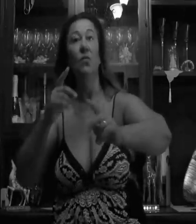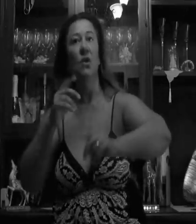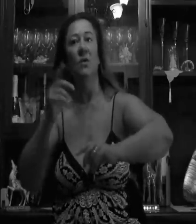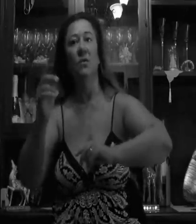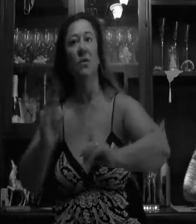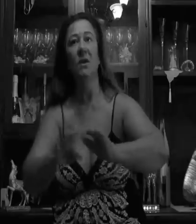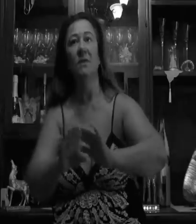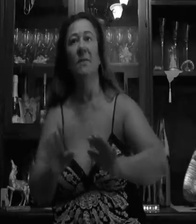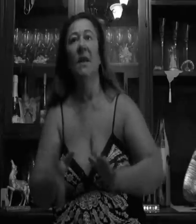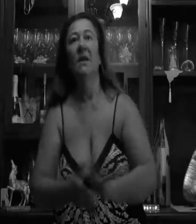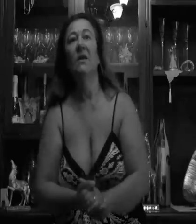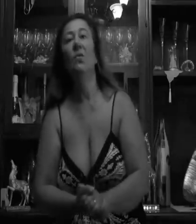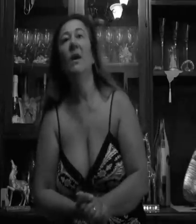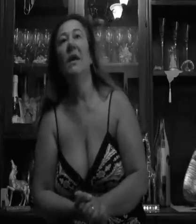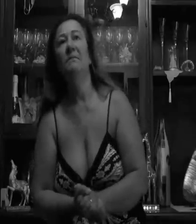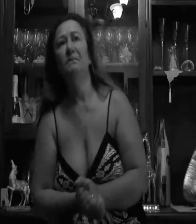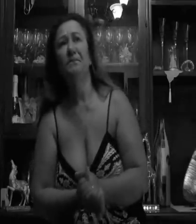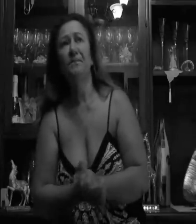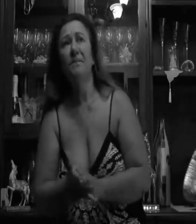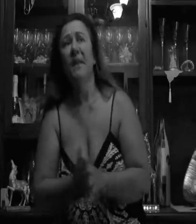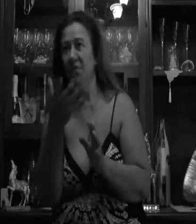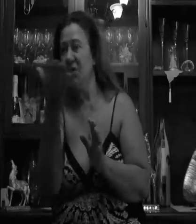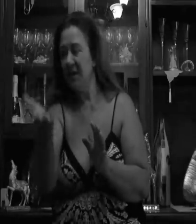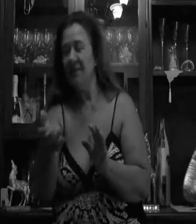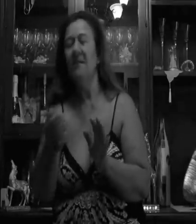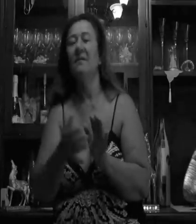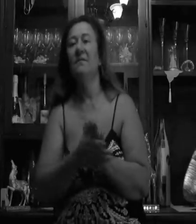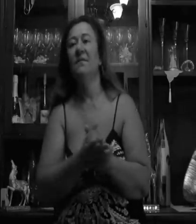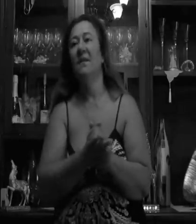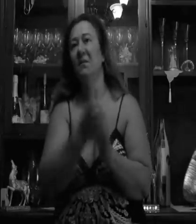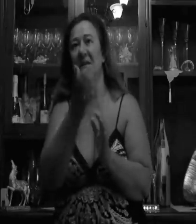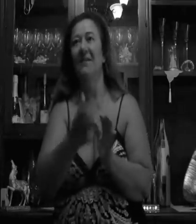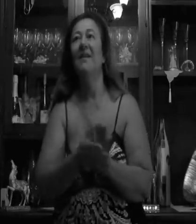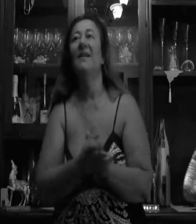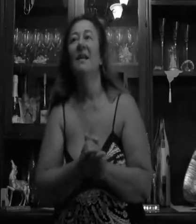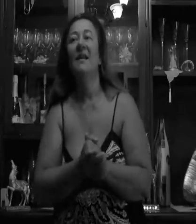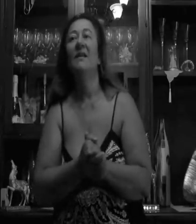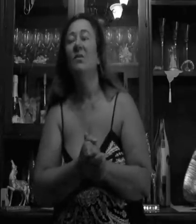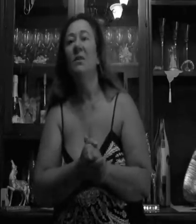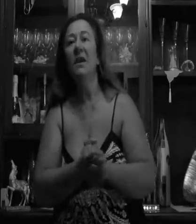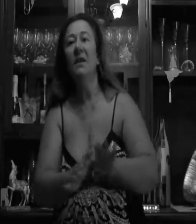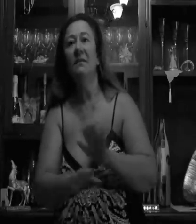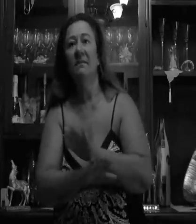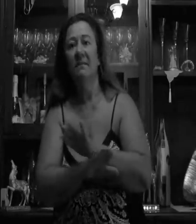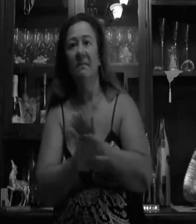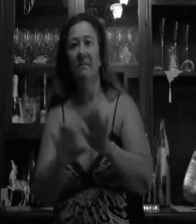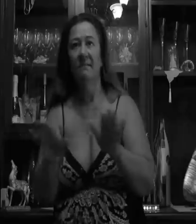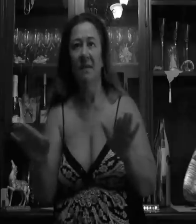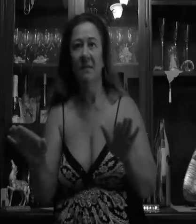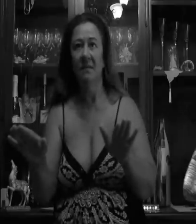un giorno, chi è Nino Lugaf? Nino Lugaf è un giornalista, non mi veniva, dopodiché basta,